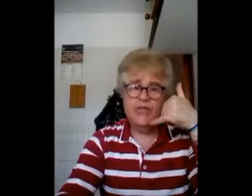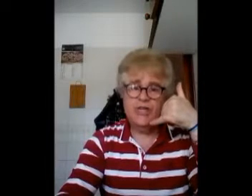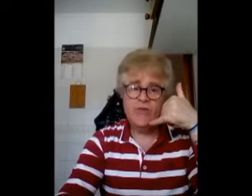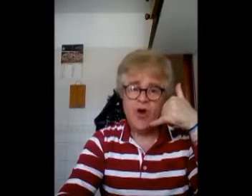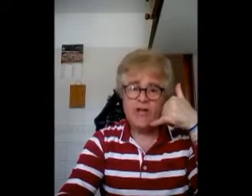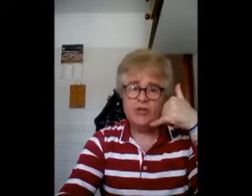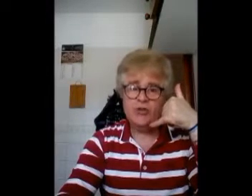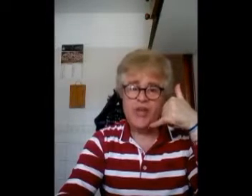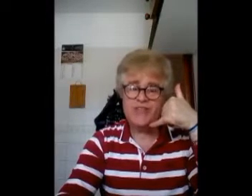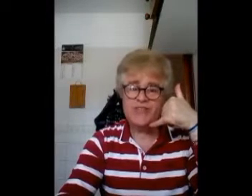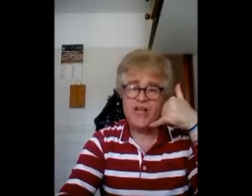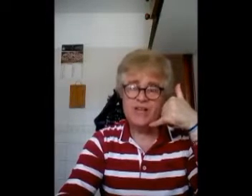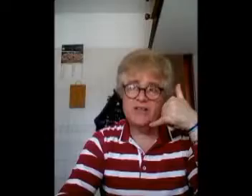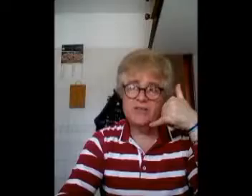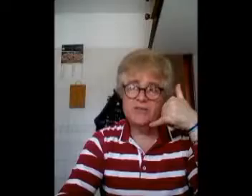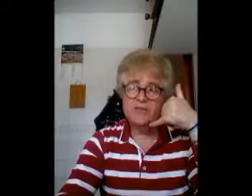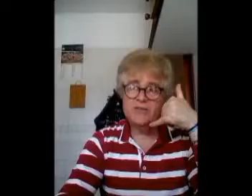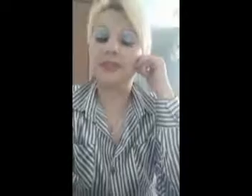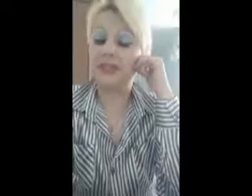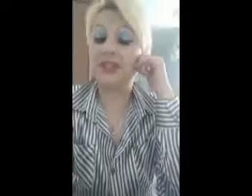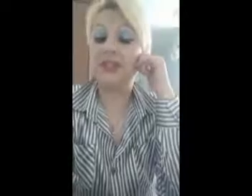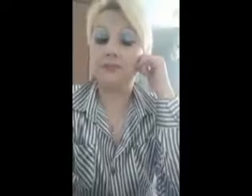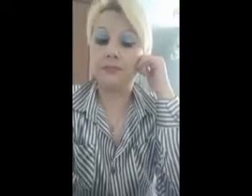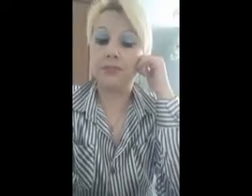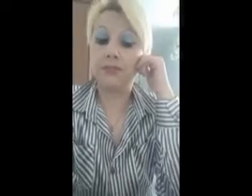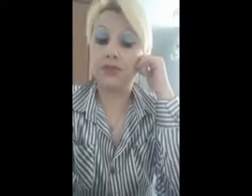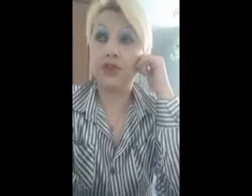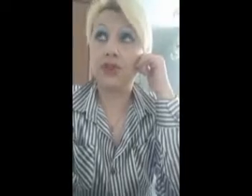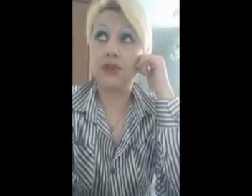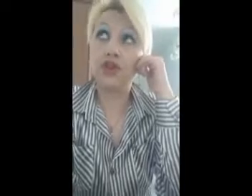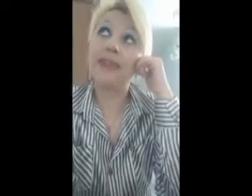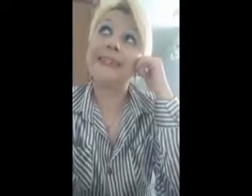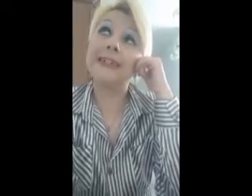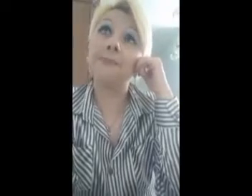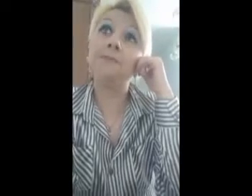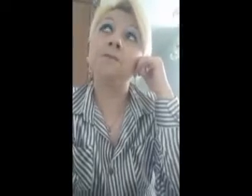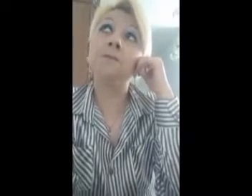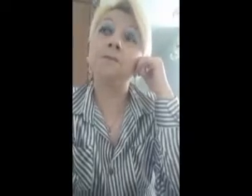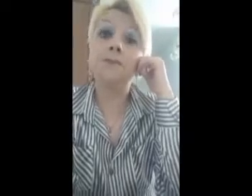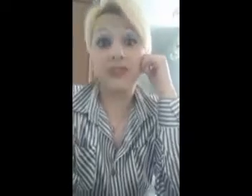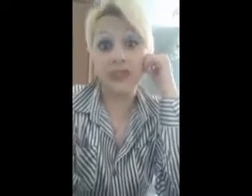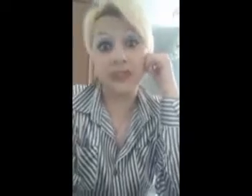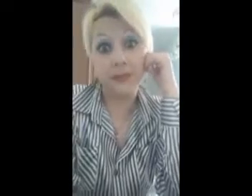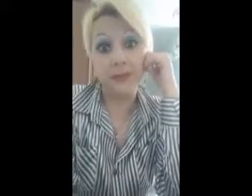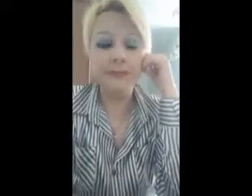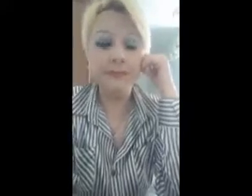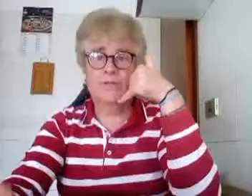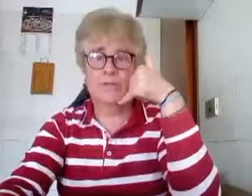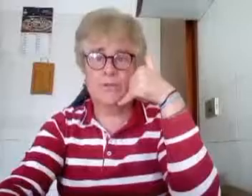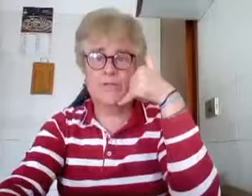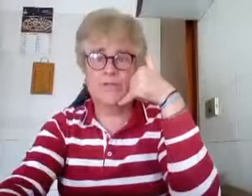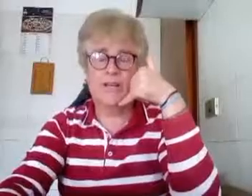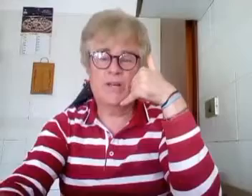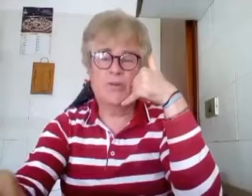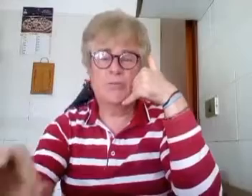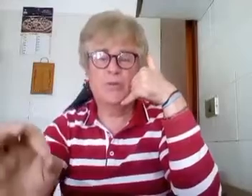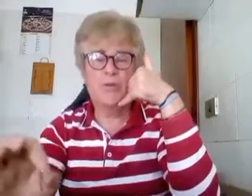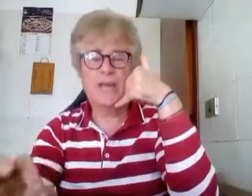Siete voi la dottoressa? Sì, sono la dottoressa. Ditemi. Dottoressa, mi